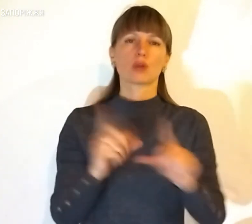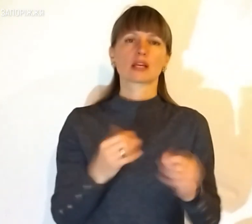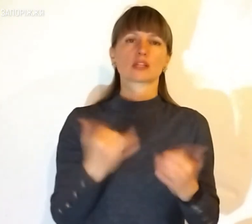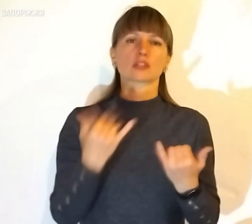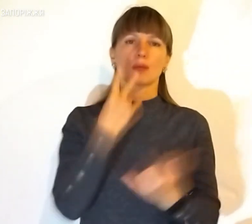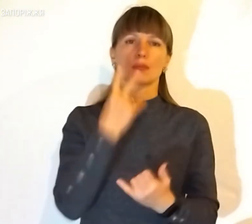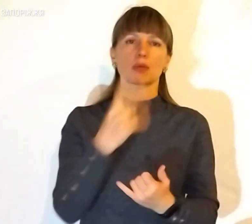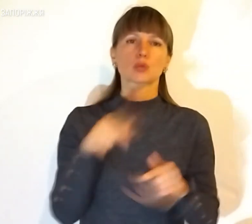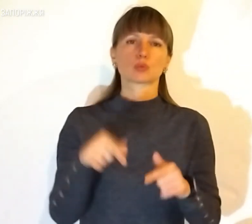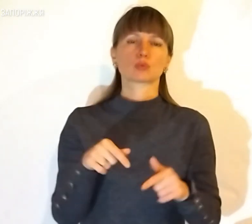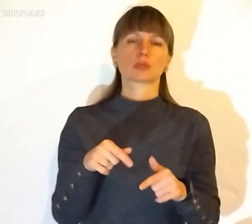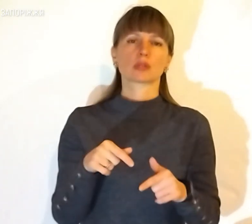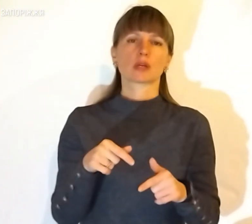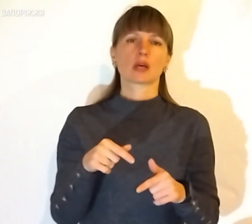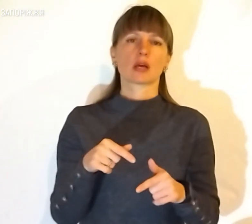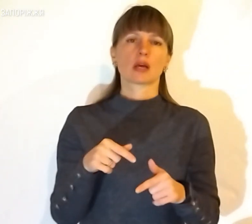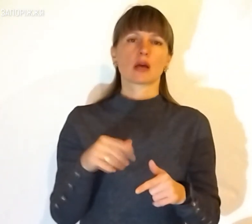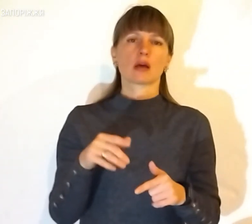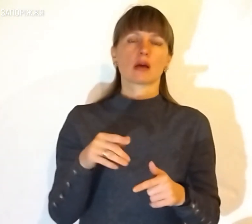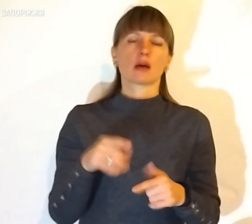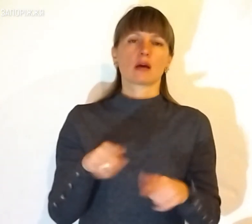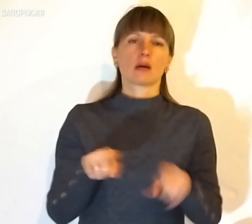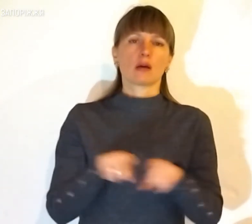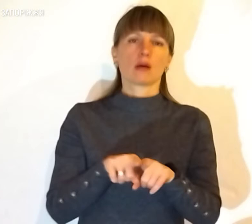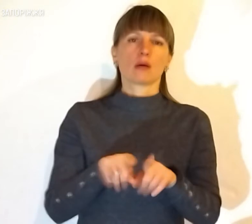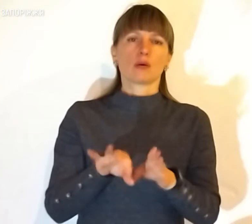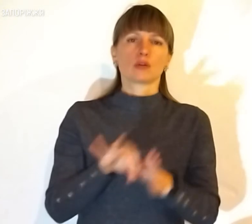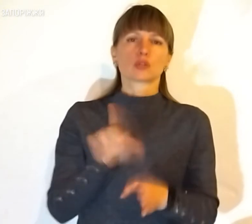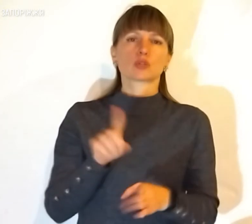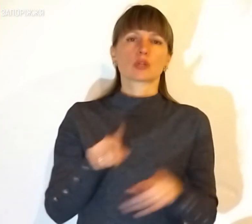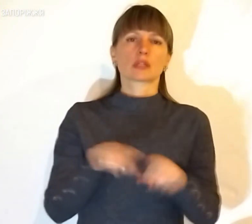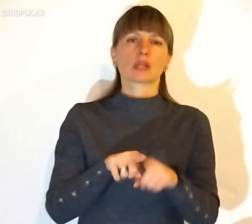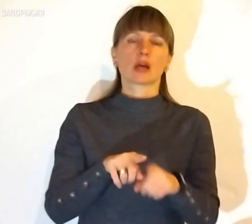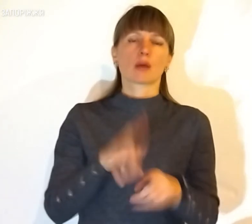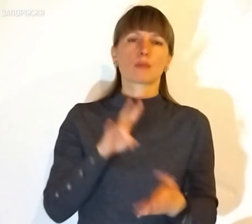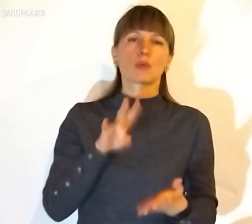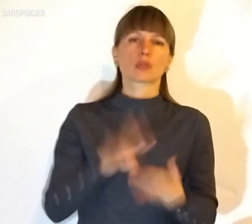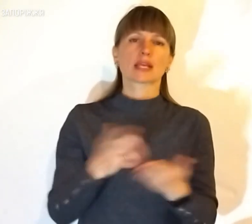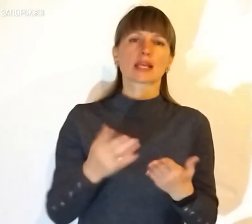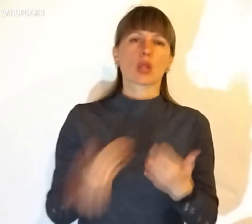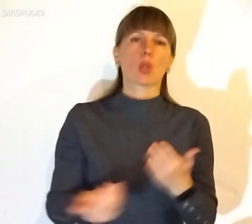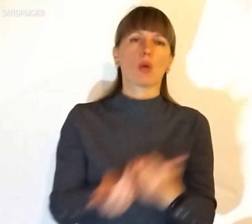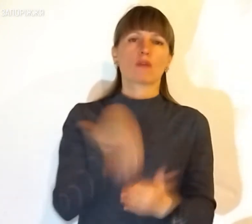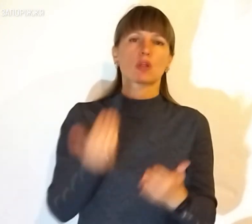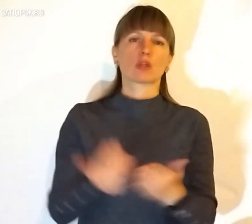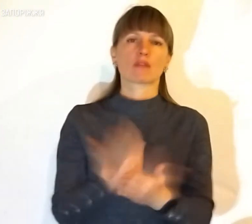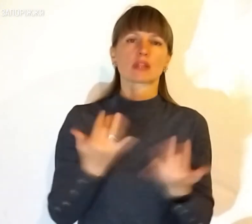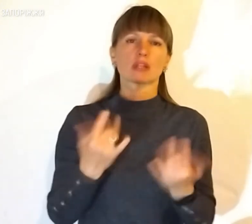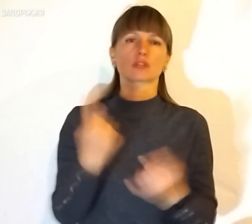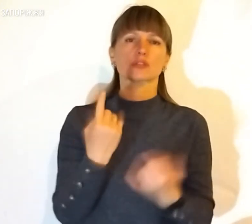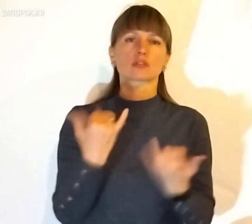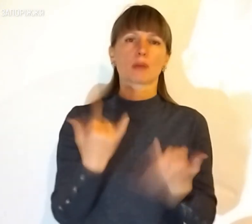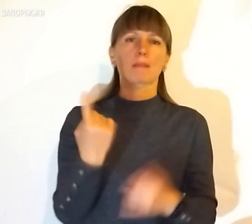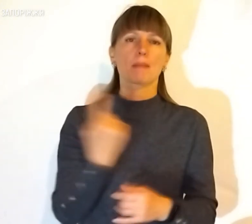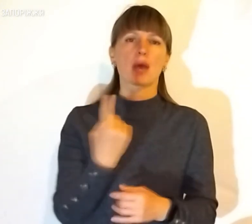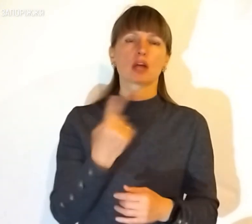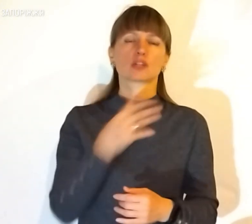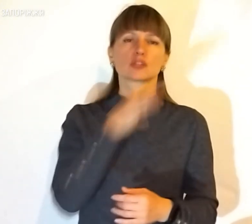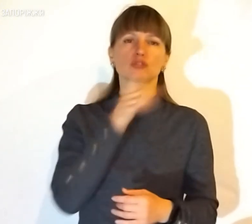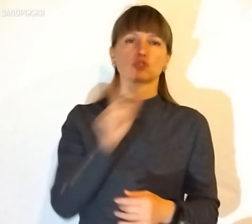ви бачите, воно систематично набуває. Хоча постійно висуваються якісь нові і нові вимоги. Ми сьогодні в першій годині часу